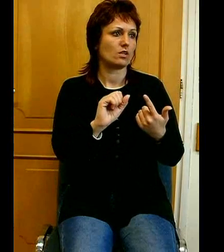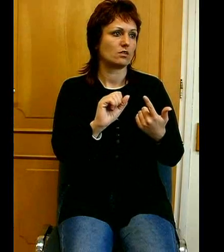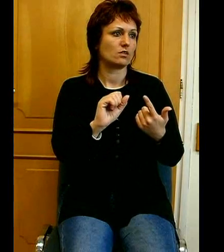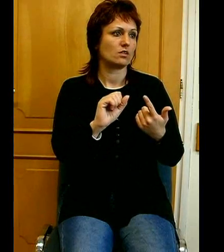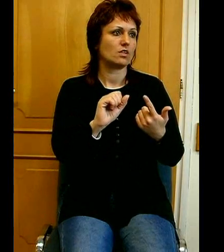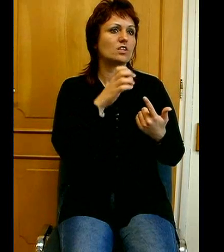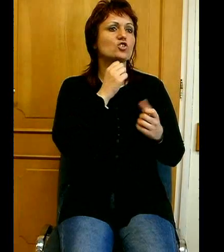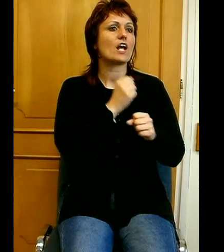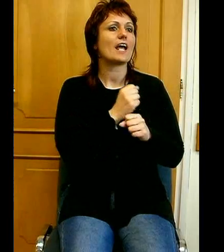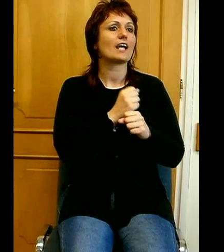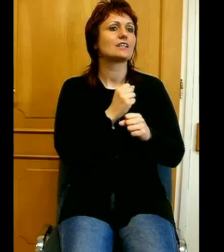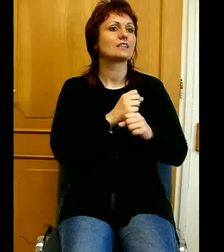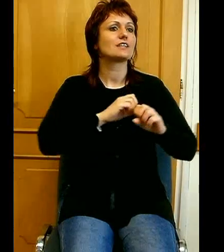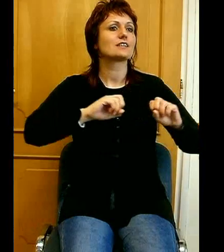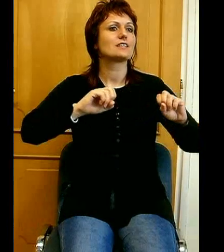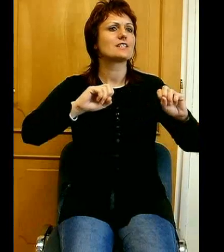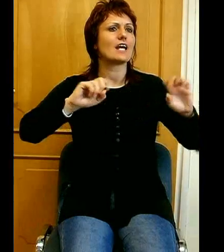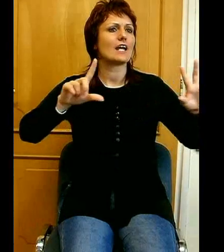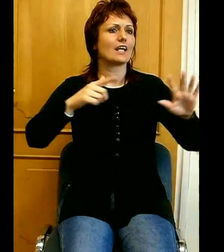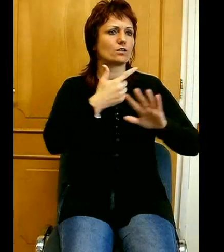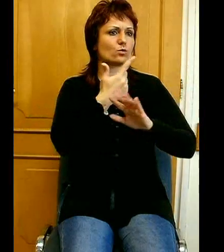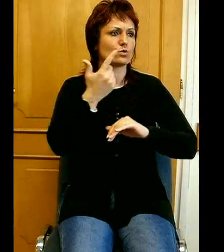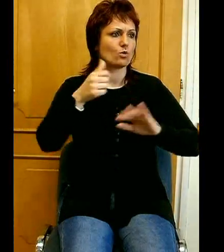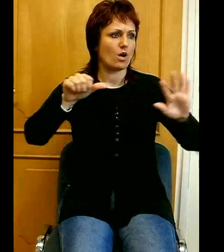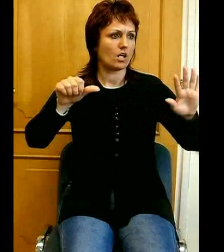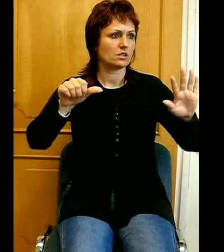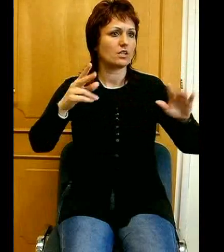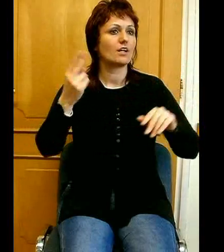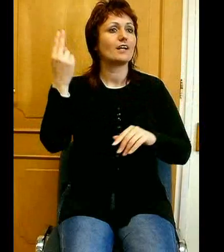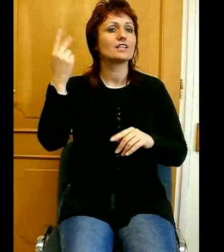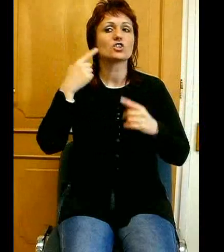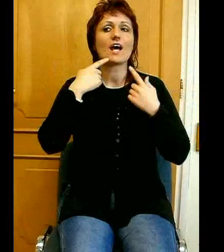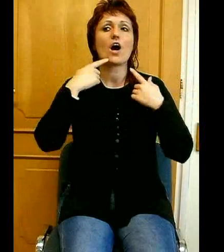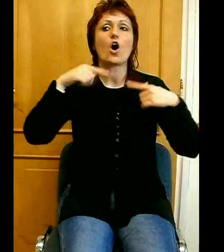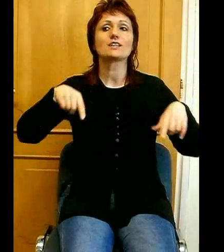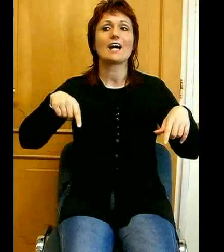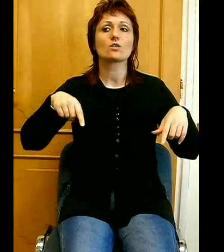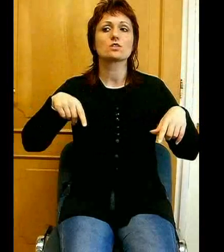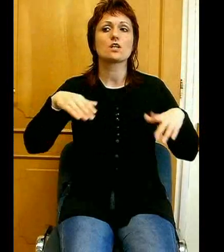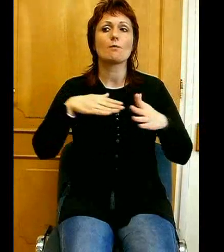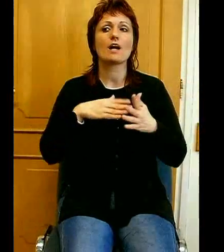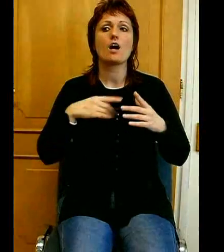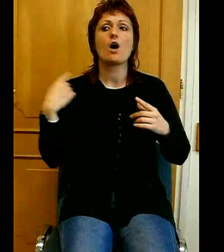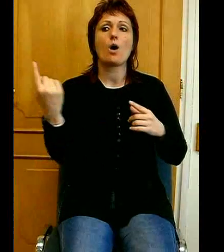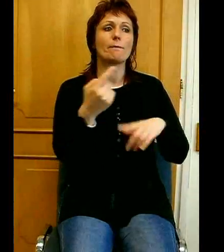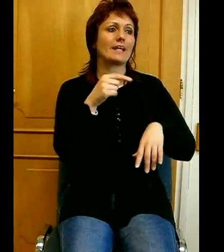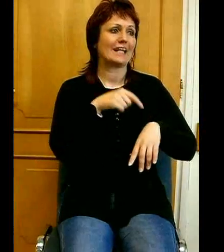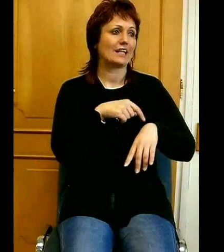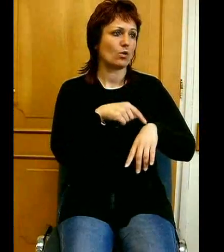17-26, Isten határozta meg a mi időnket és lakóhelyünk határait.